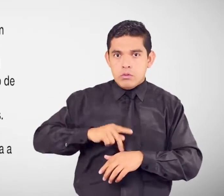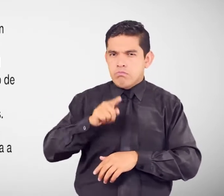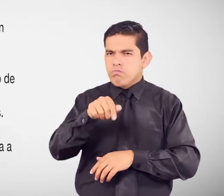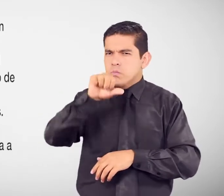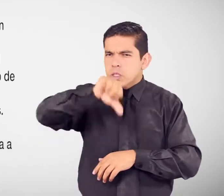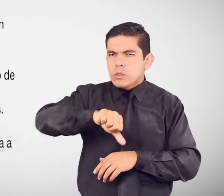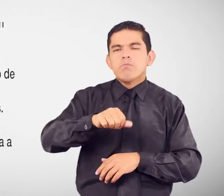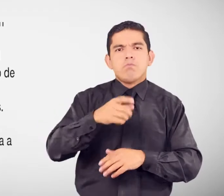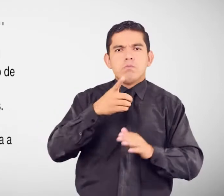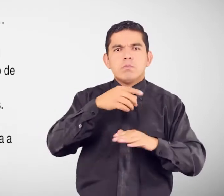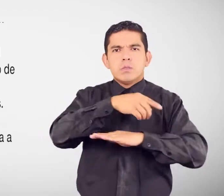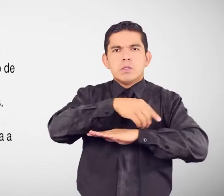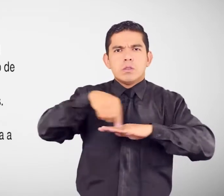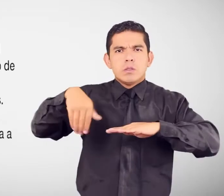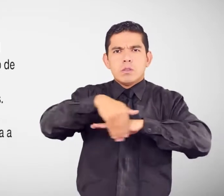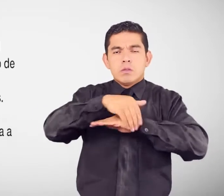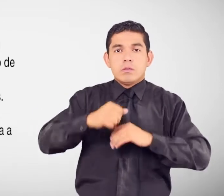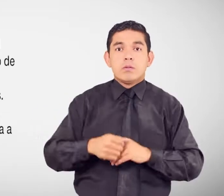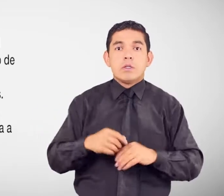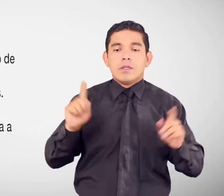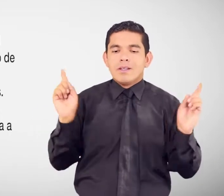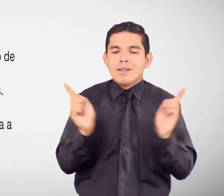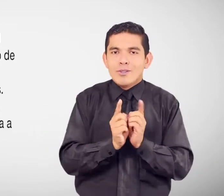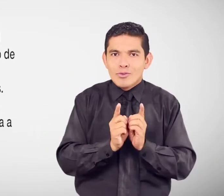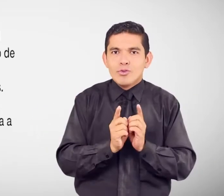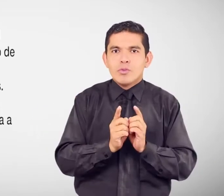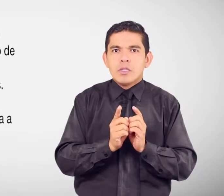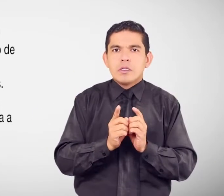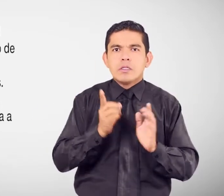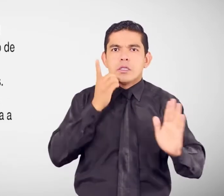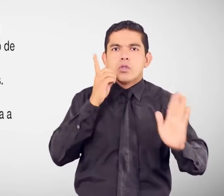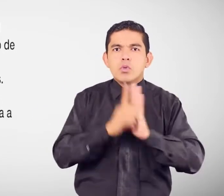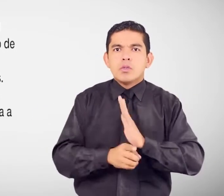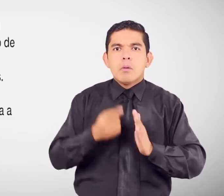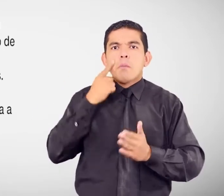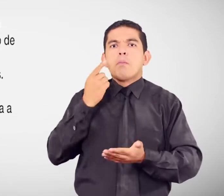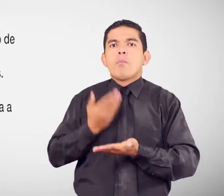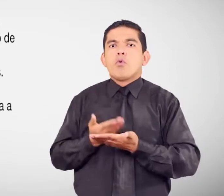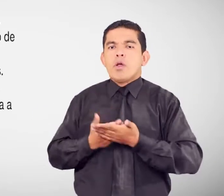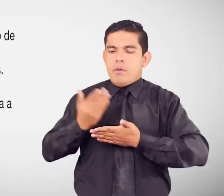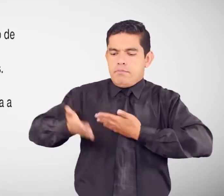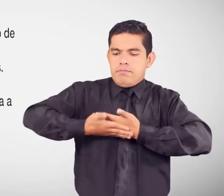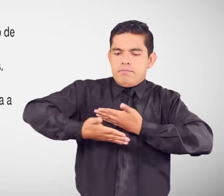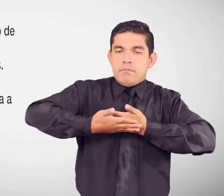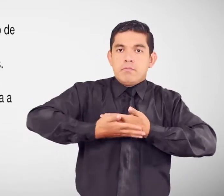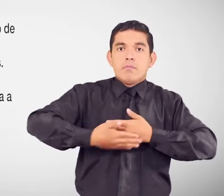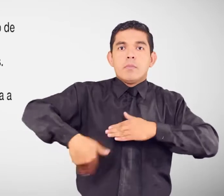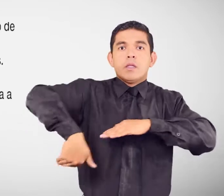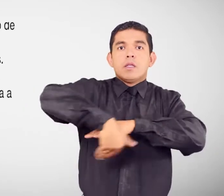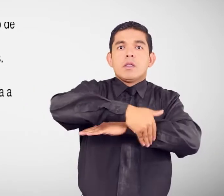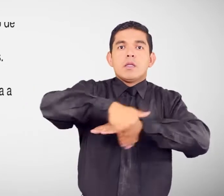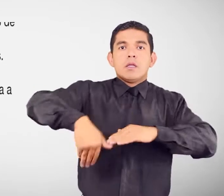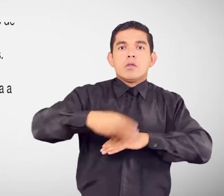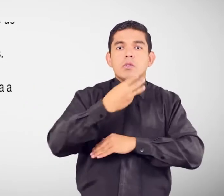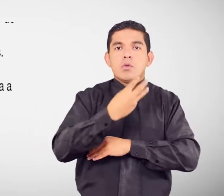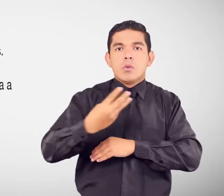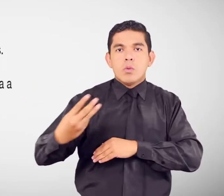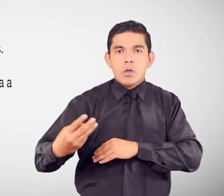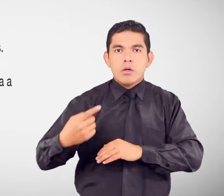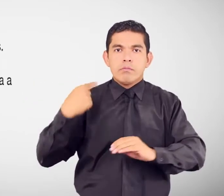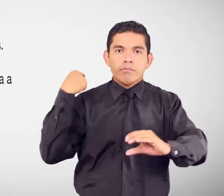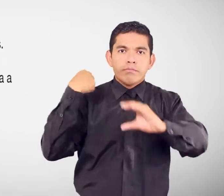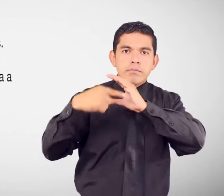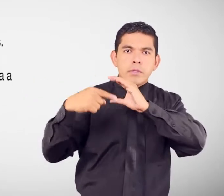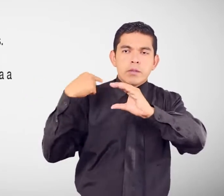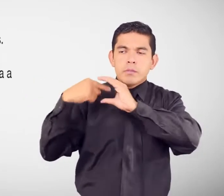Resumen de los hechos denunciados Pruebas de los hechos denunciados Señalamiento de dirección electrónica a donde les